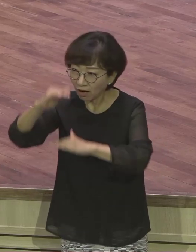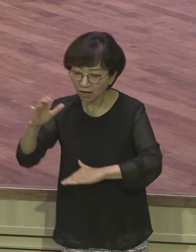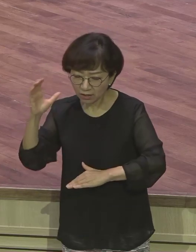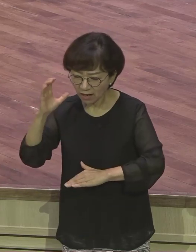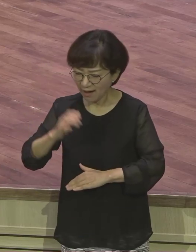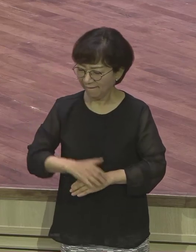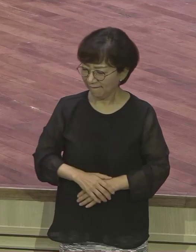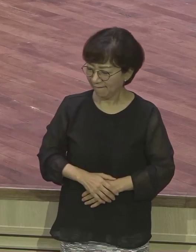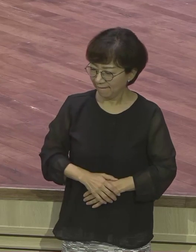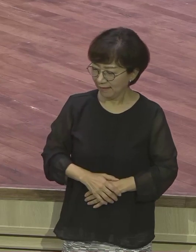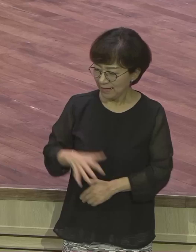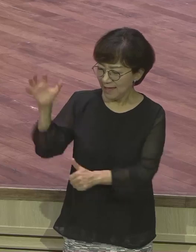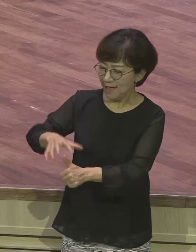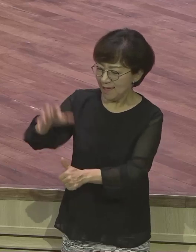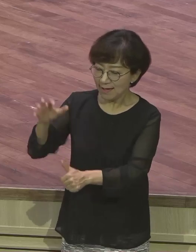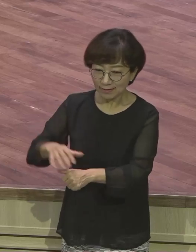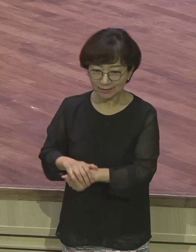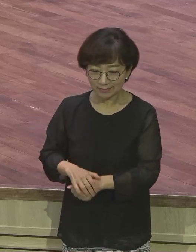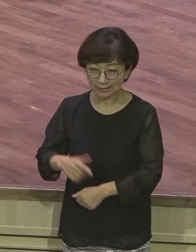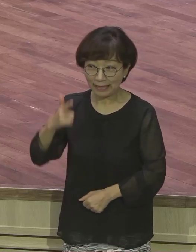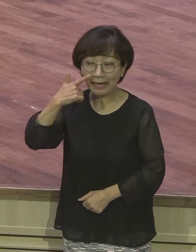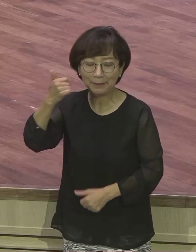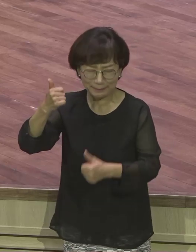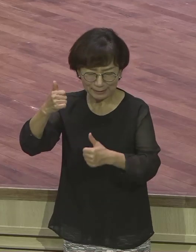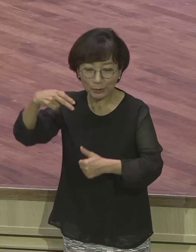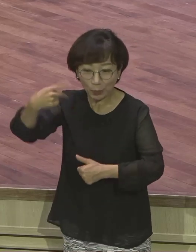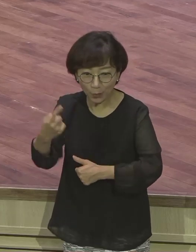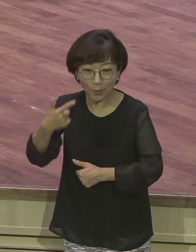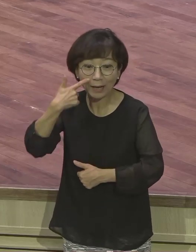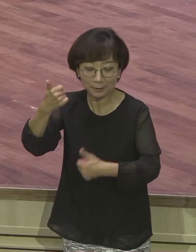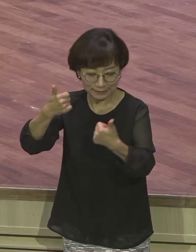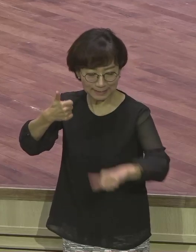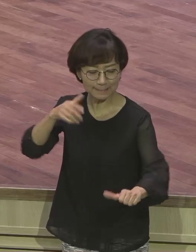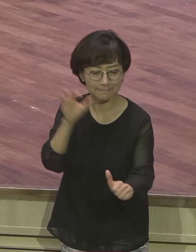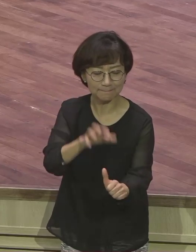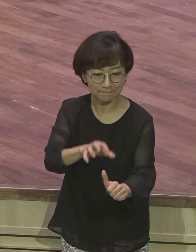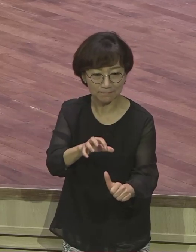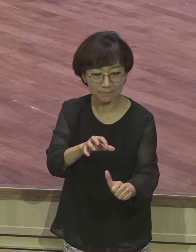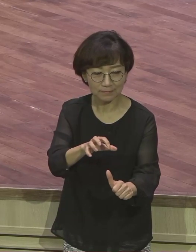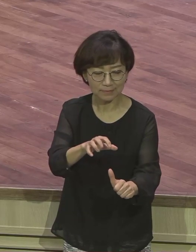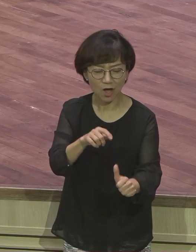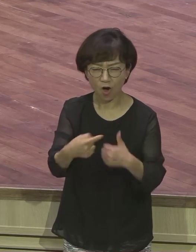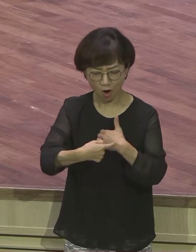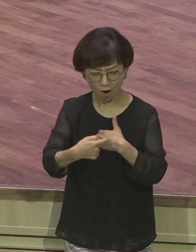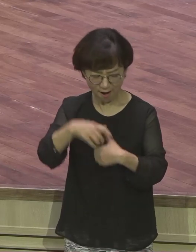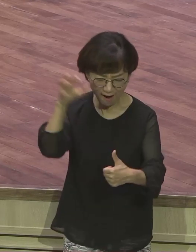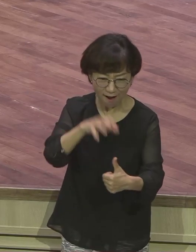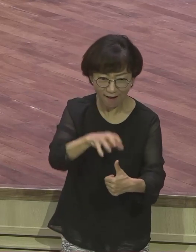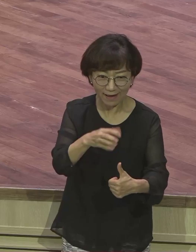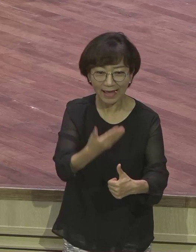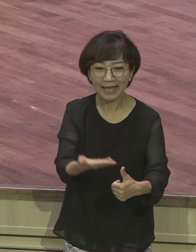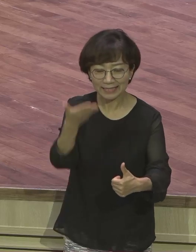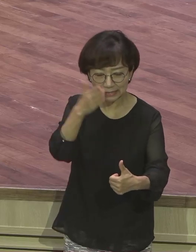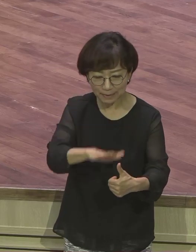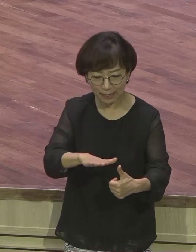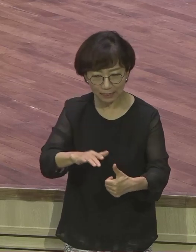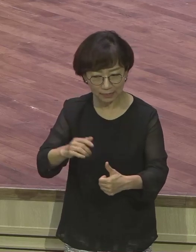야곱도 구지 했습니다. 아버지도. 그러나 야곱이 뭐요? 아버지는 그 말을 간직에 두었다.